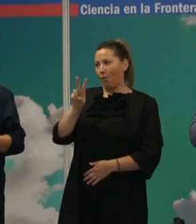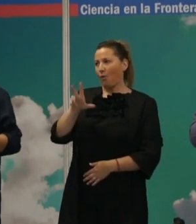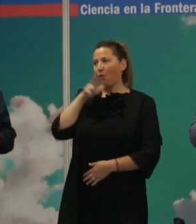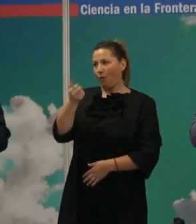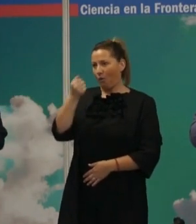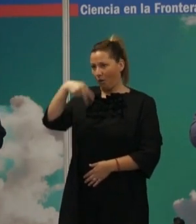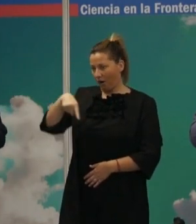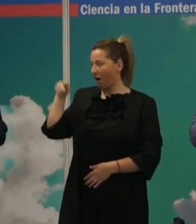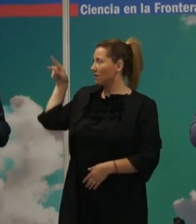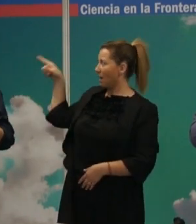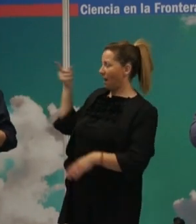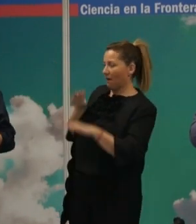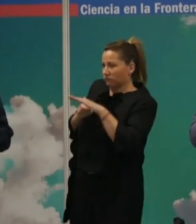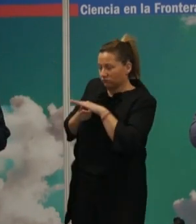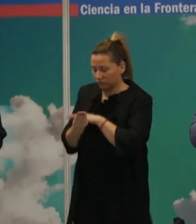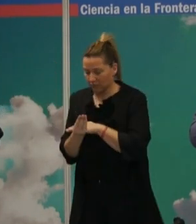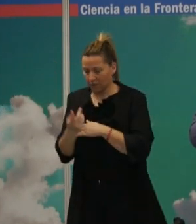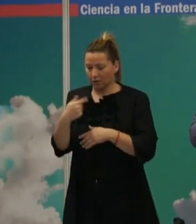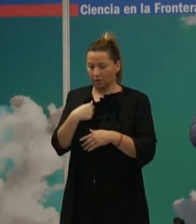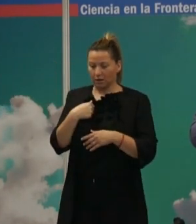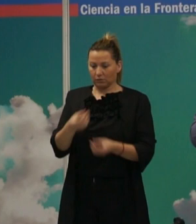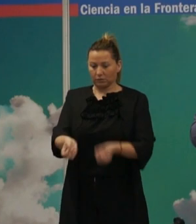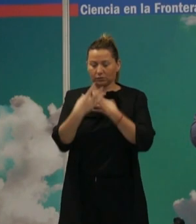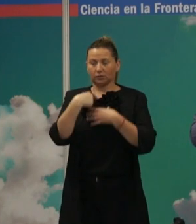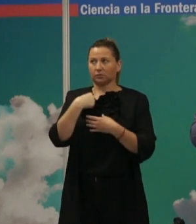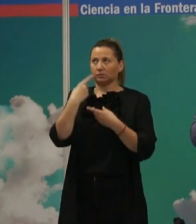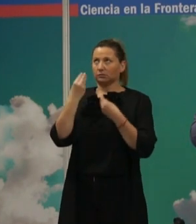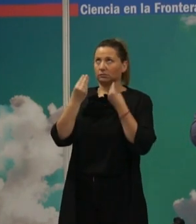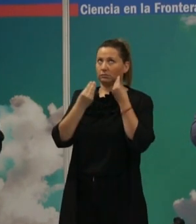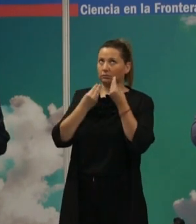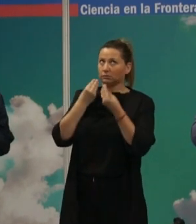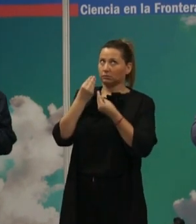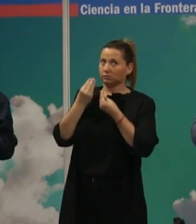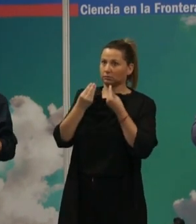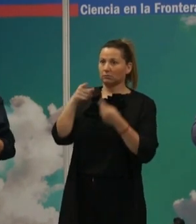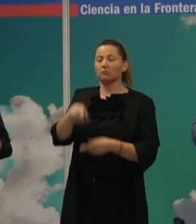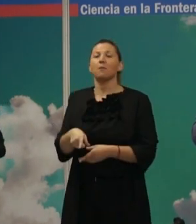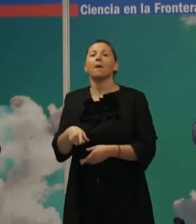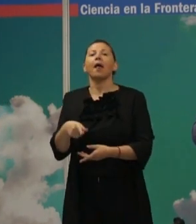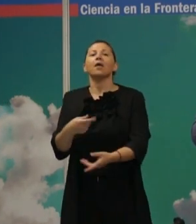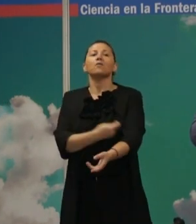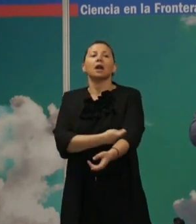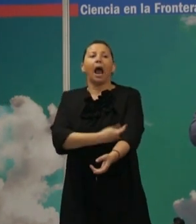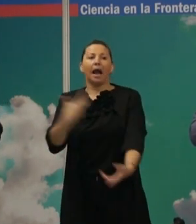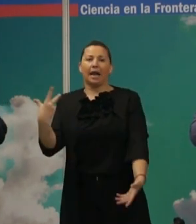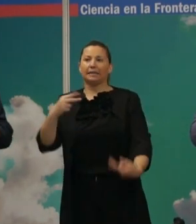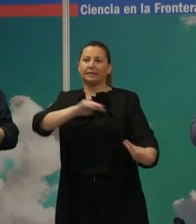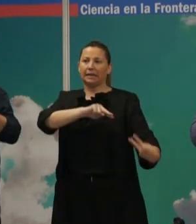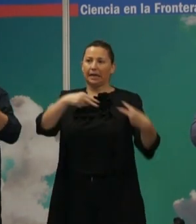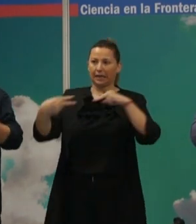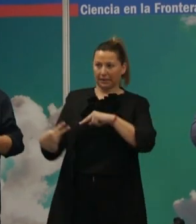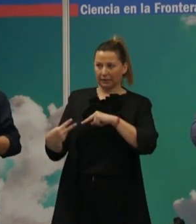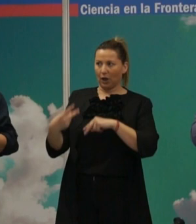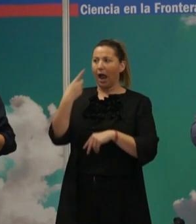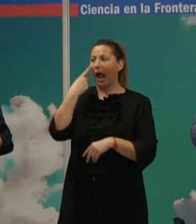Bien, entonces nos dejó así un poco. Dijimos, bueno, pues vamos a hacerle un análisis genético para confirmar que efectivamente a nivel